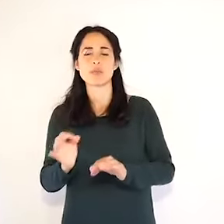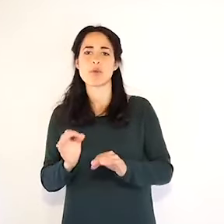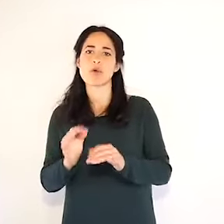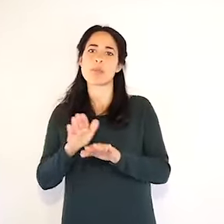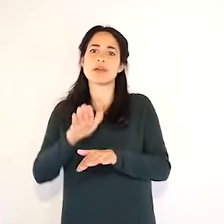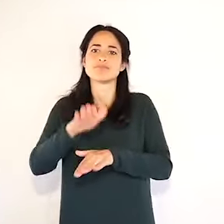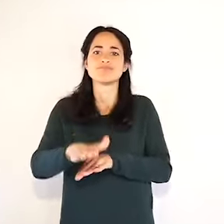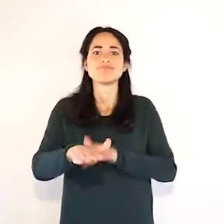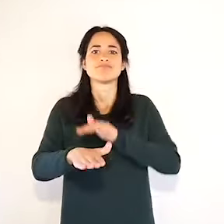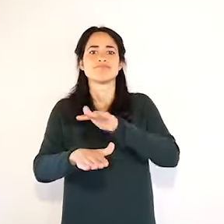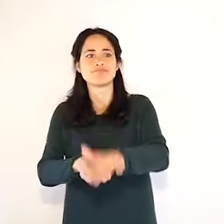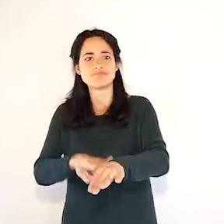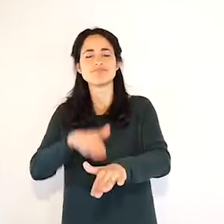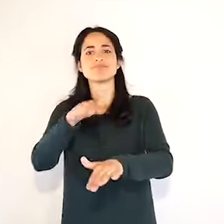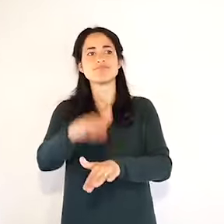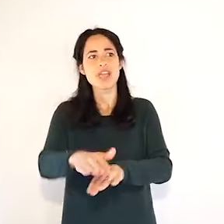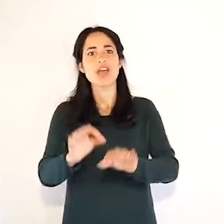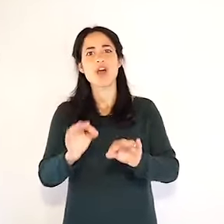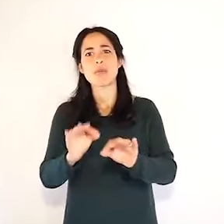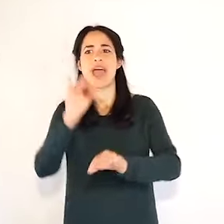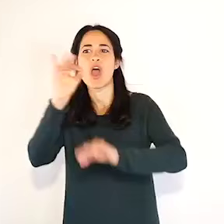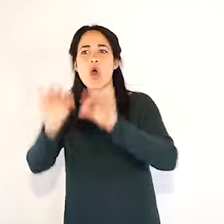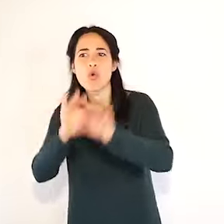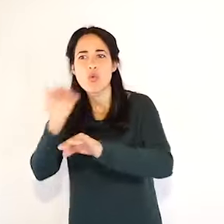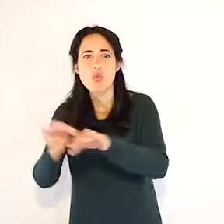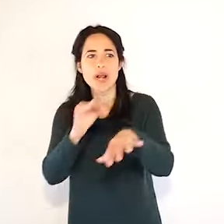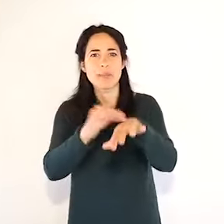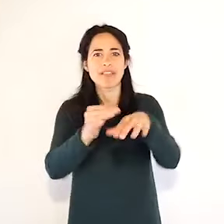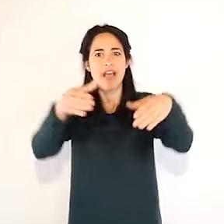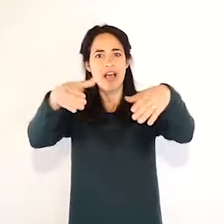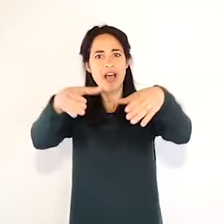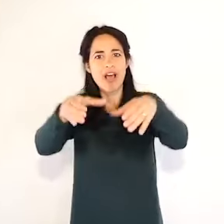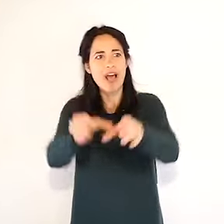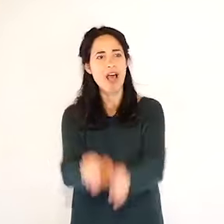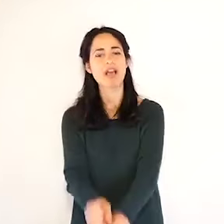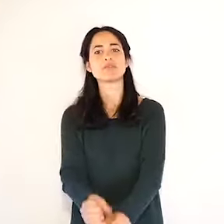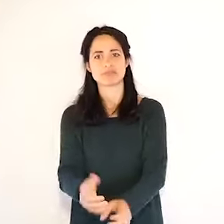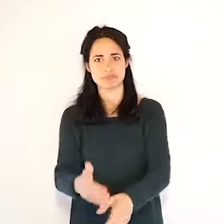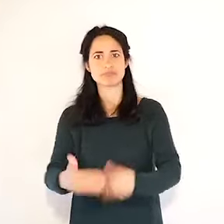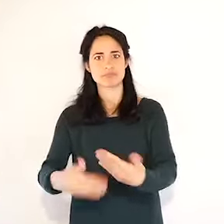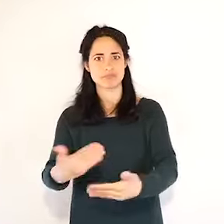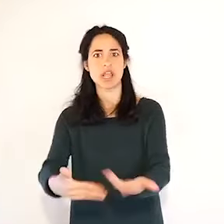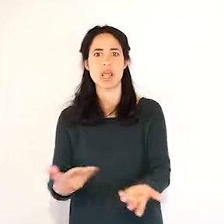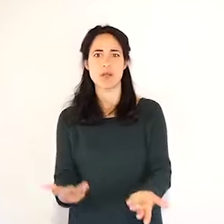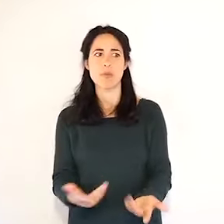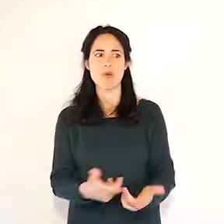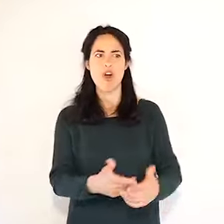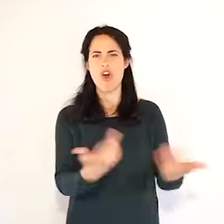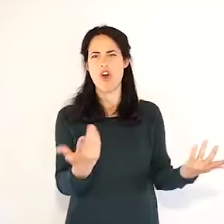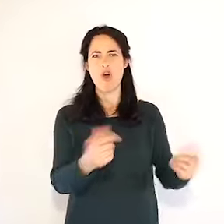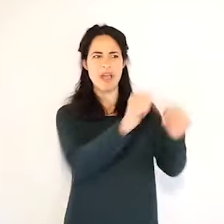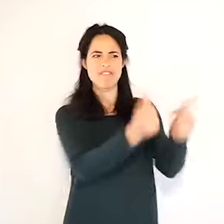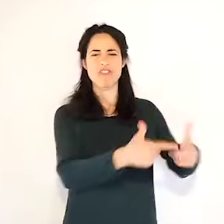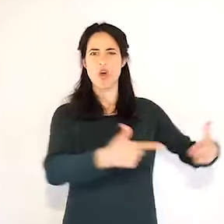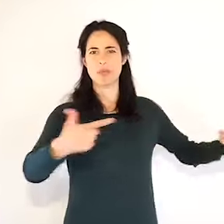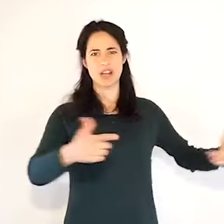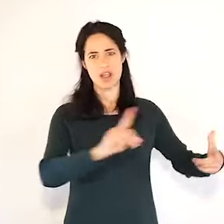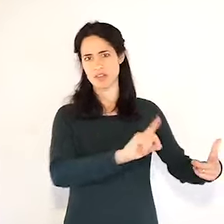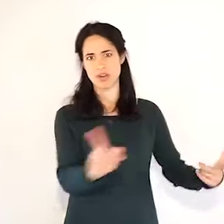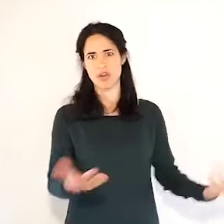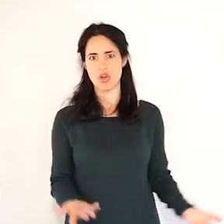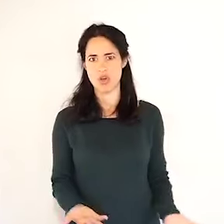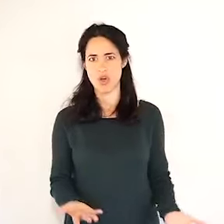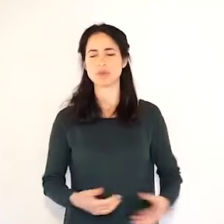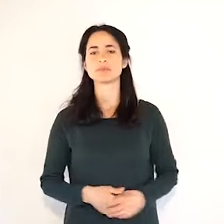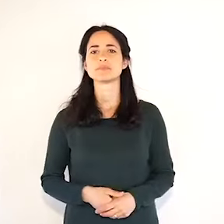cura della malattia e nella riduzione delle forme gravi della malattia. Detto questo